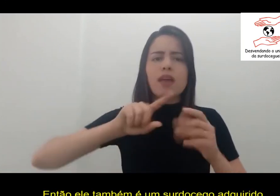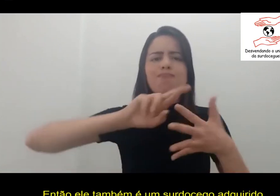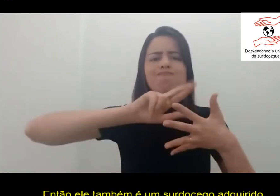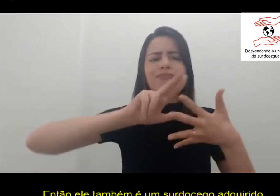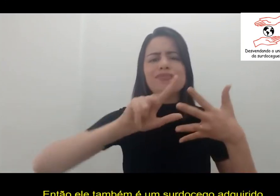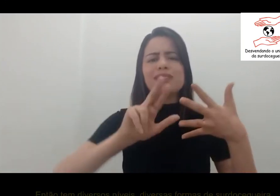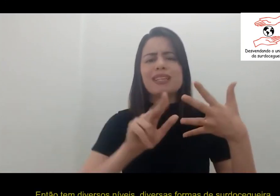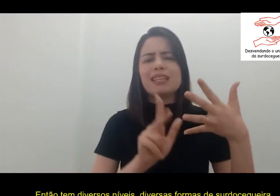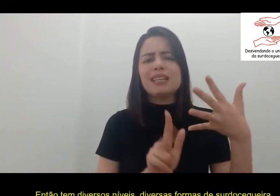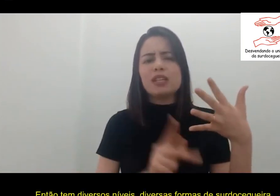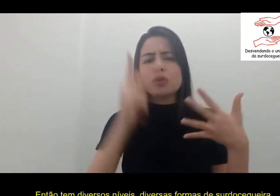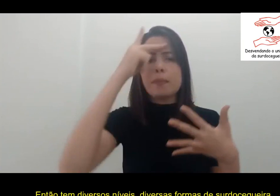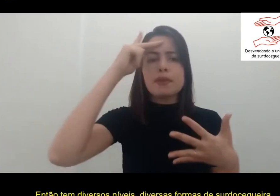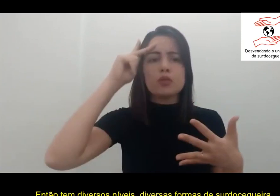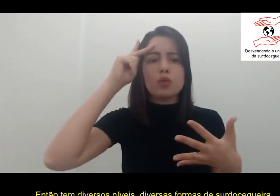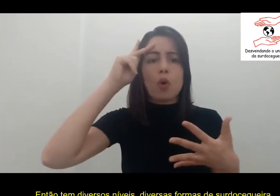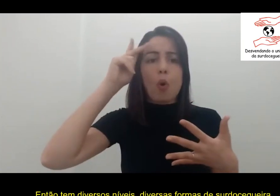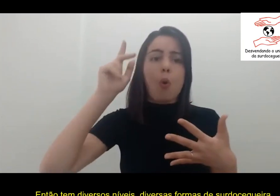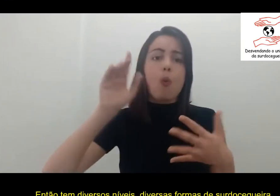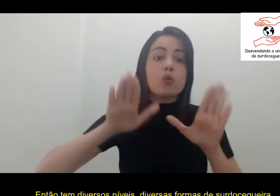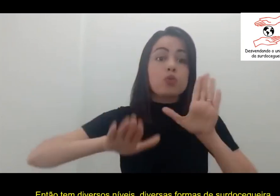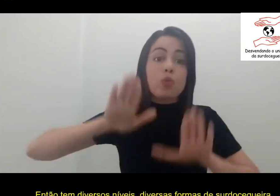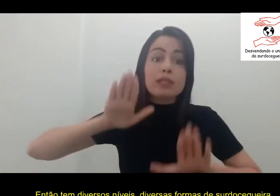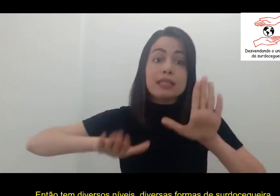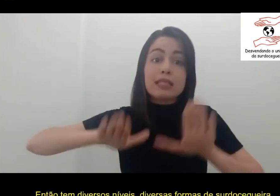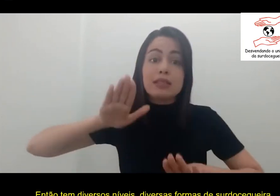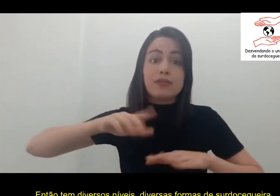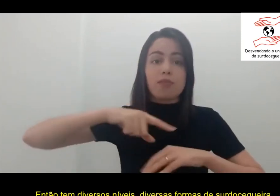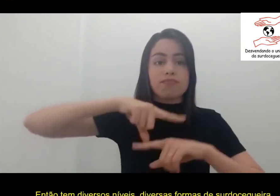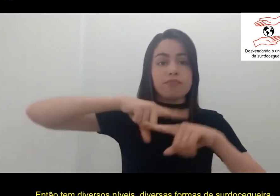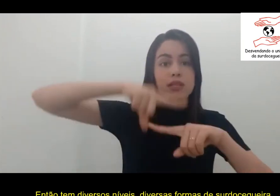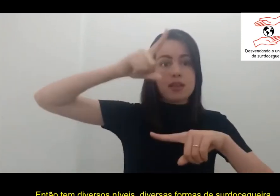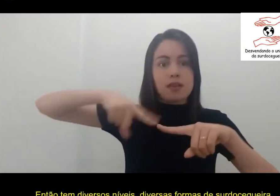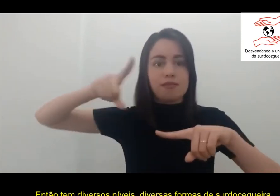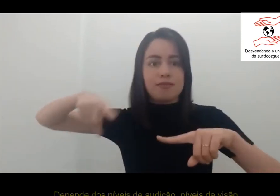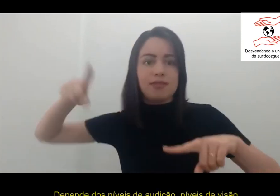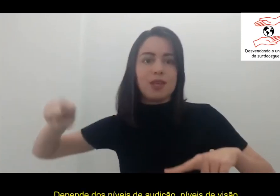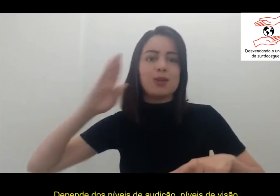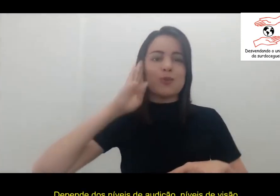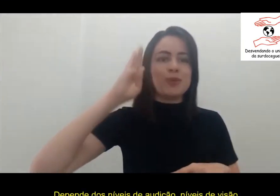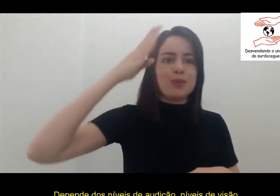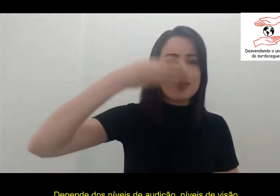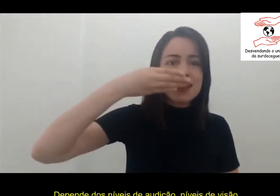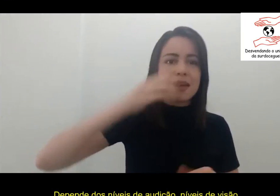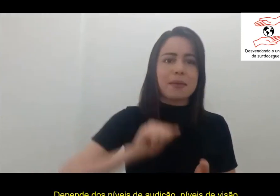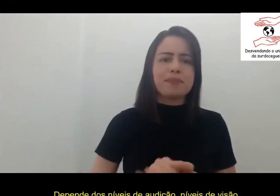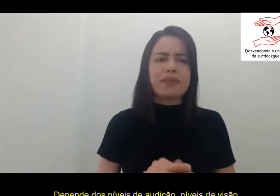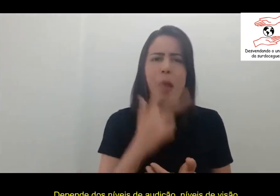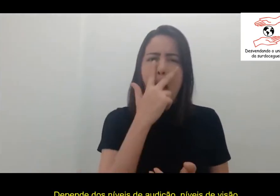Então, tem diversos níveis, diversas formas de surdo-cegueira. Depende dos níveis de audição, níveis de